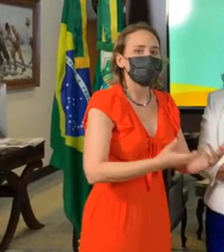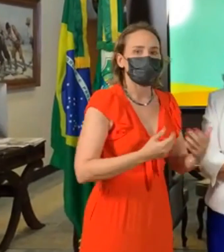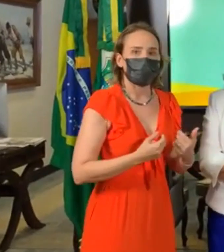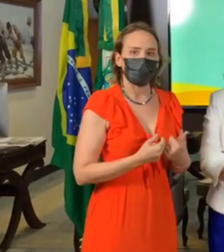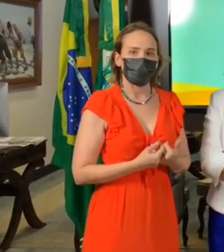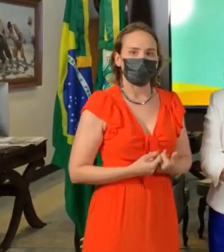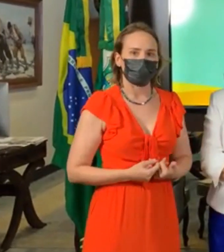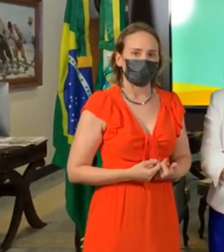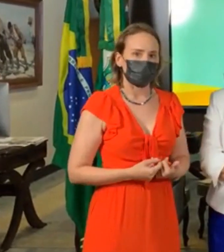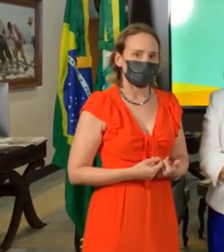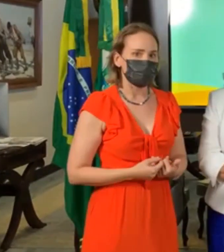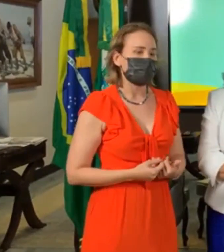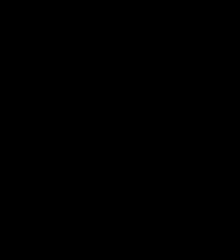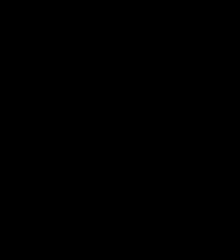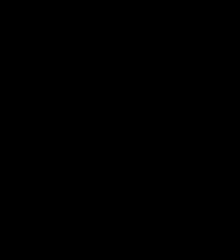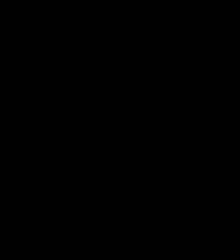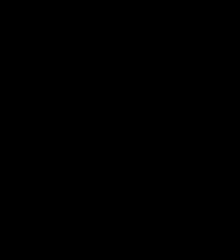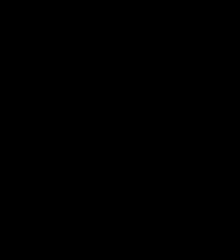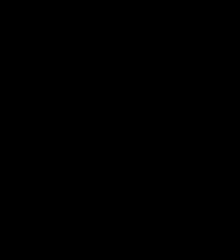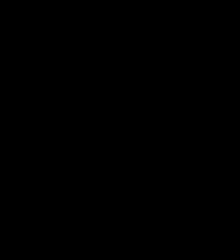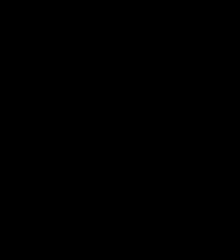forma de dar essa visibilidade.